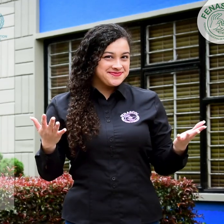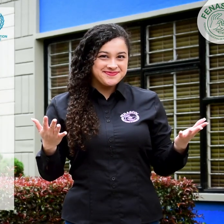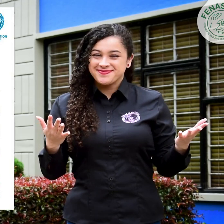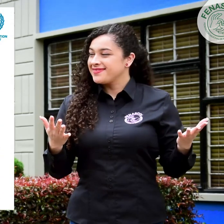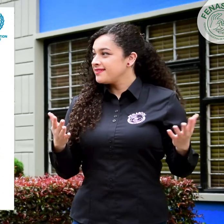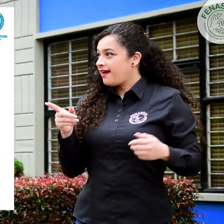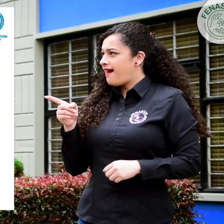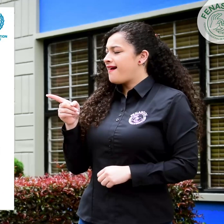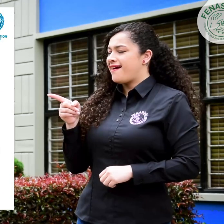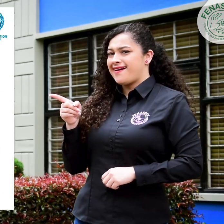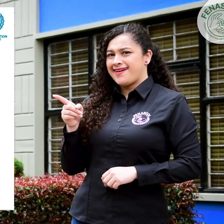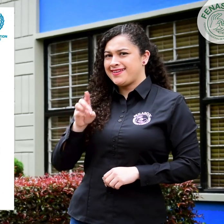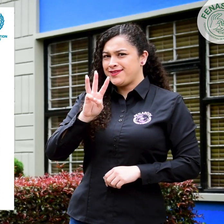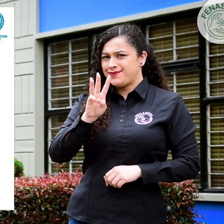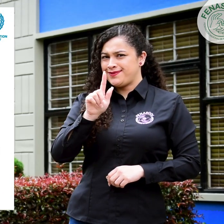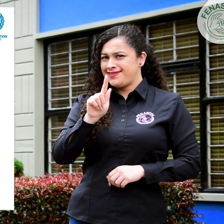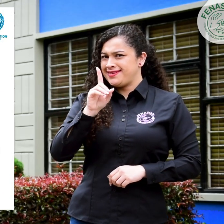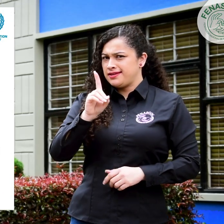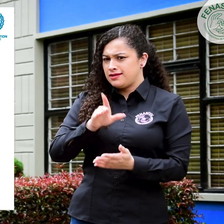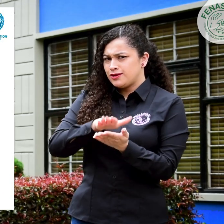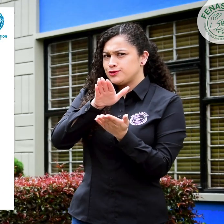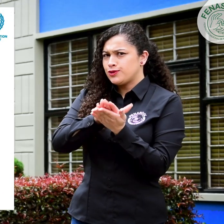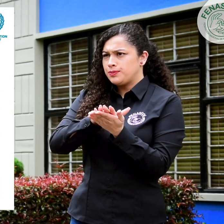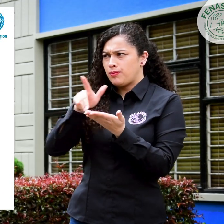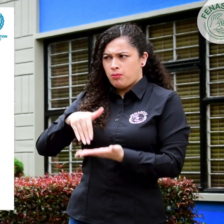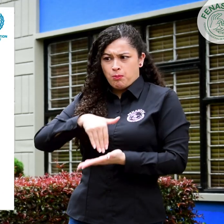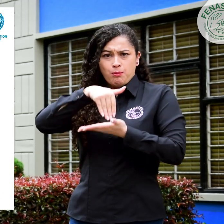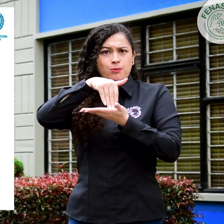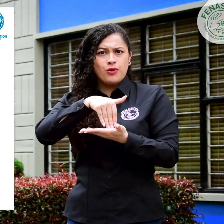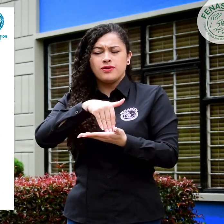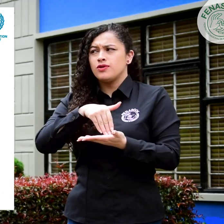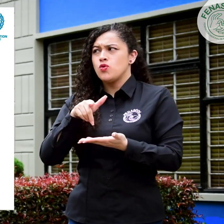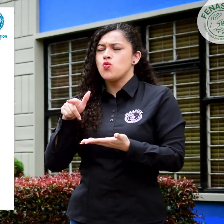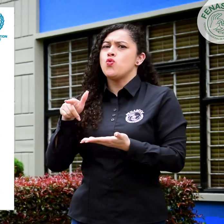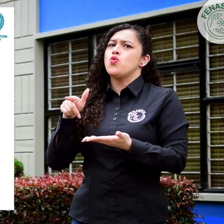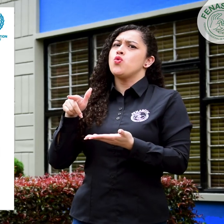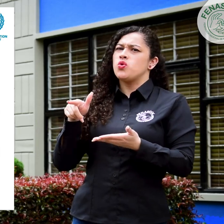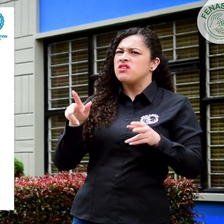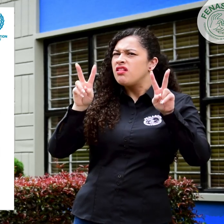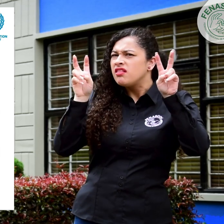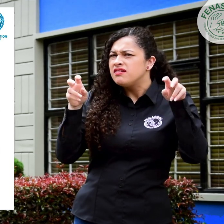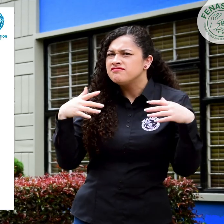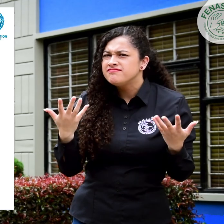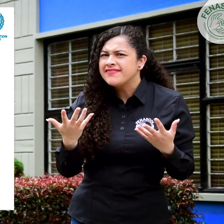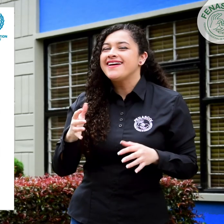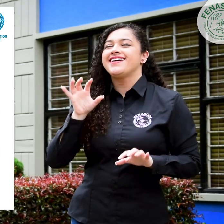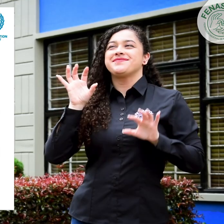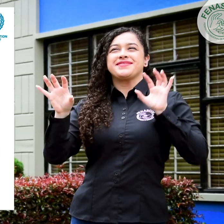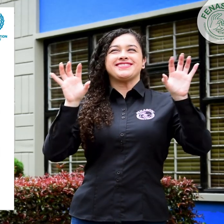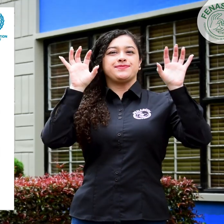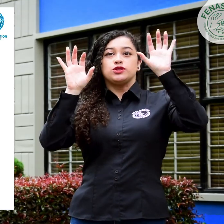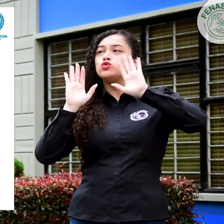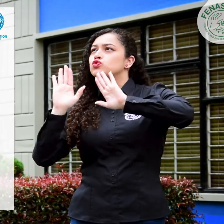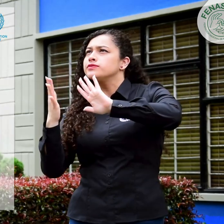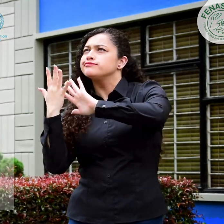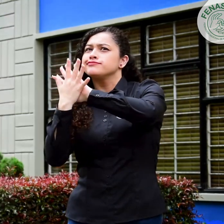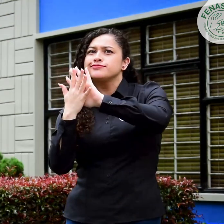Hmm, este es el documento de posición de la WFD acerca de la